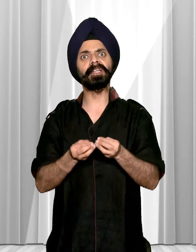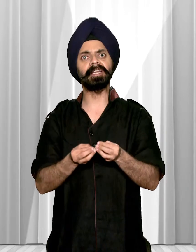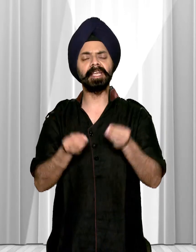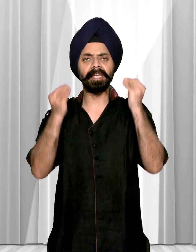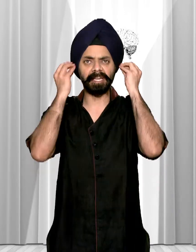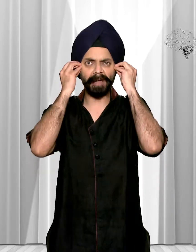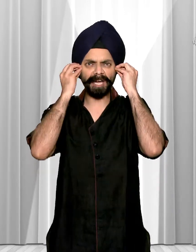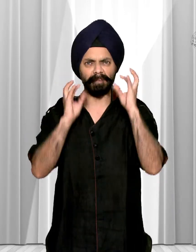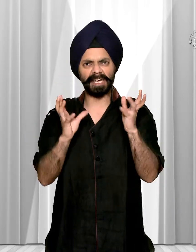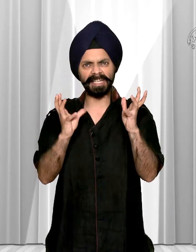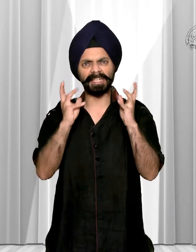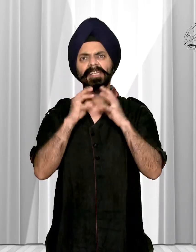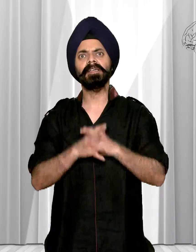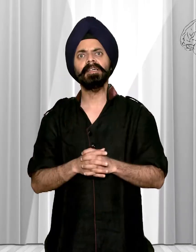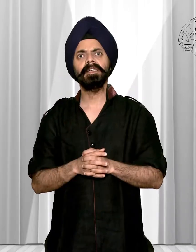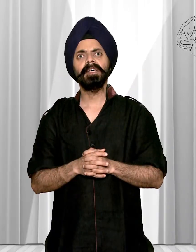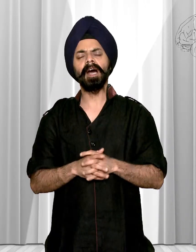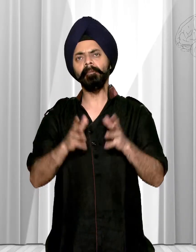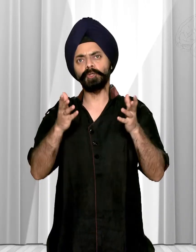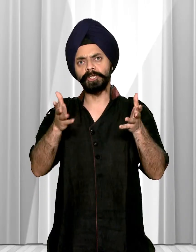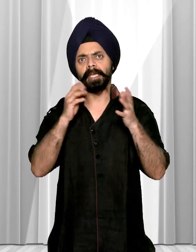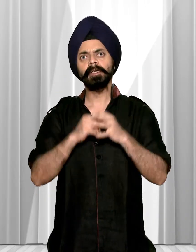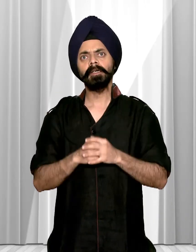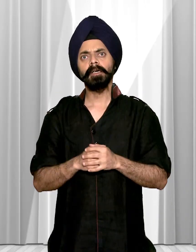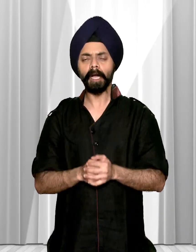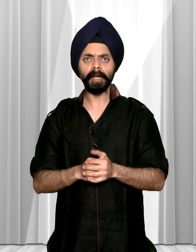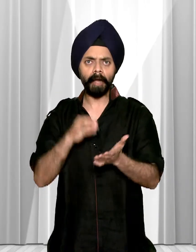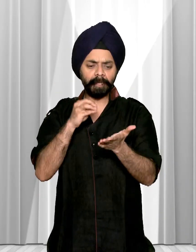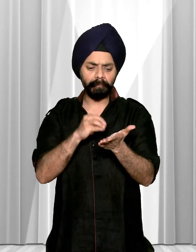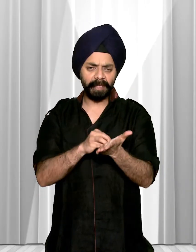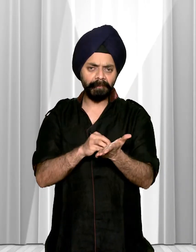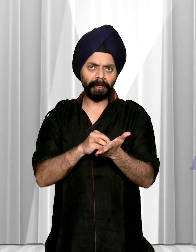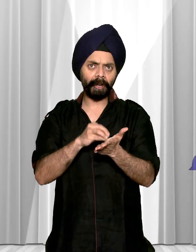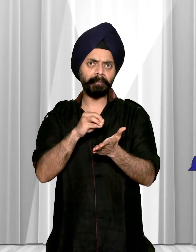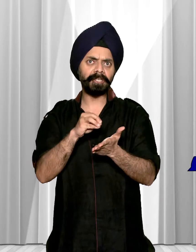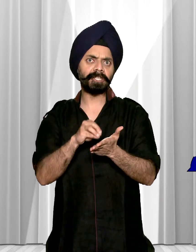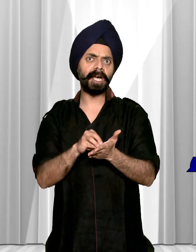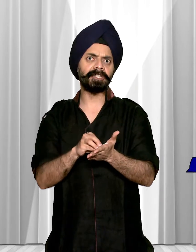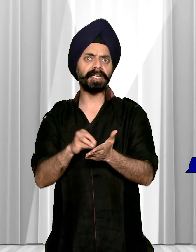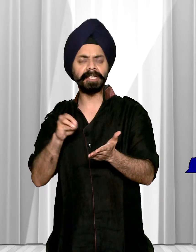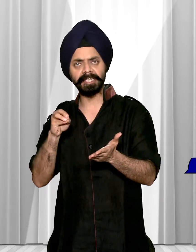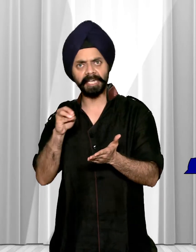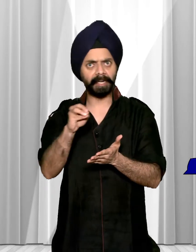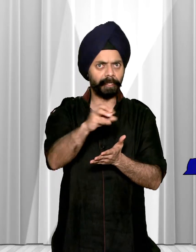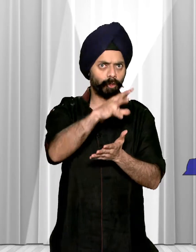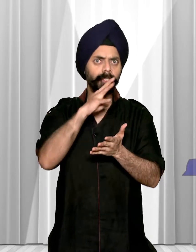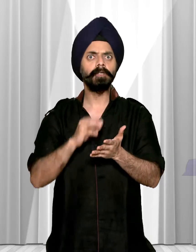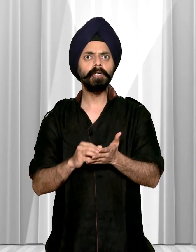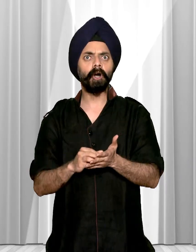लेती है कि दिमाग बनना जाता है अब सोचिए, अगर आपकी बीवी और आपकी सास जंगल से जा रही होती और